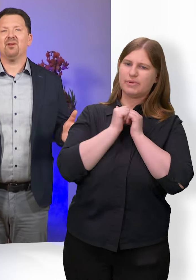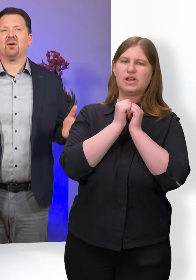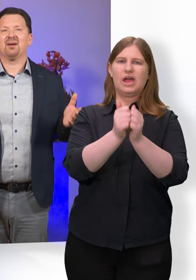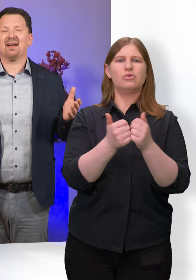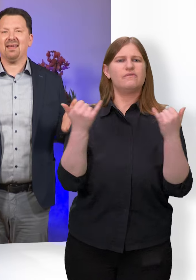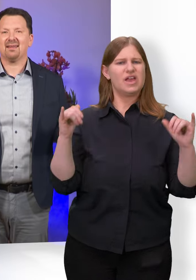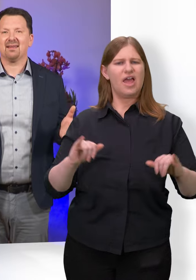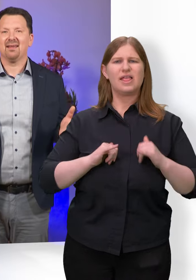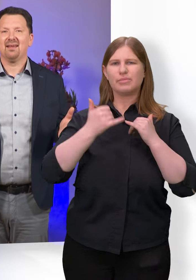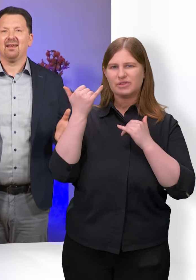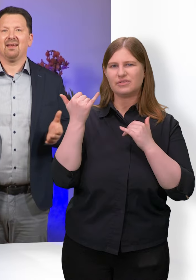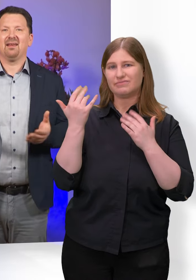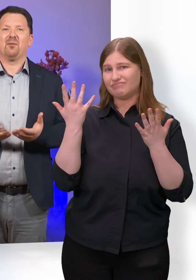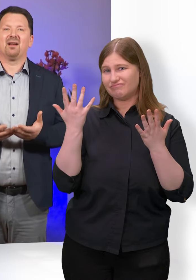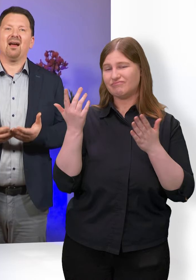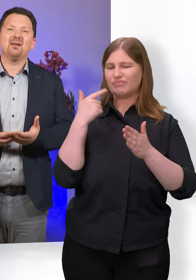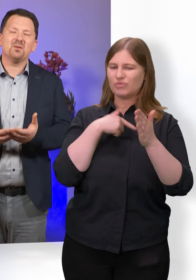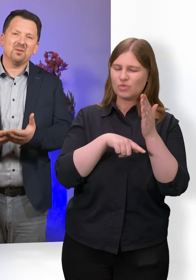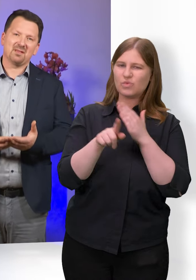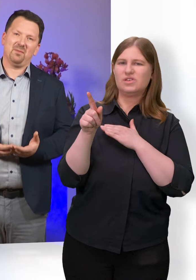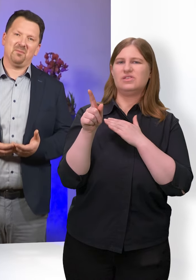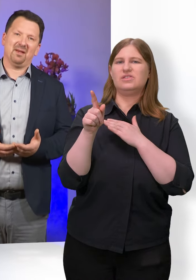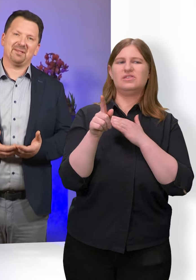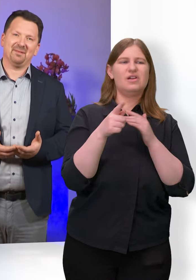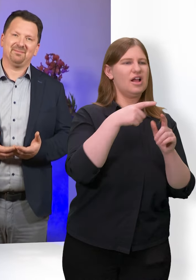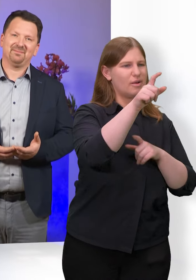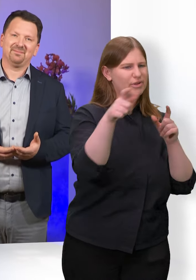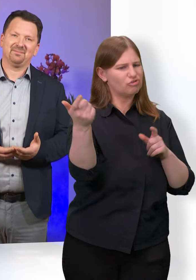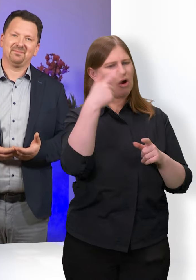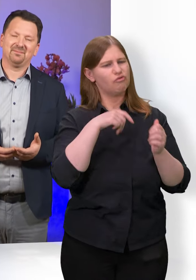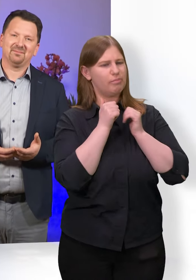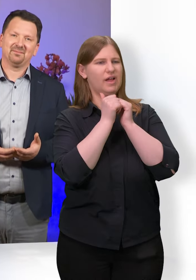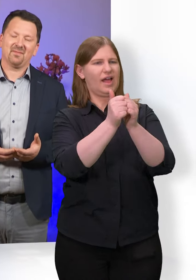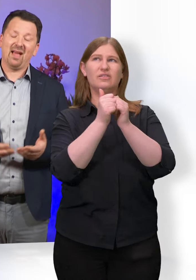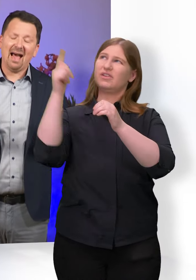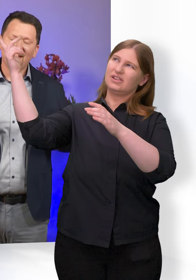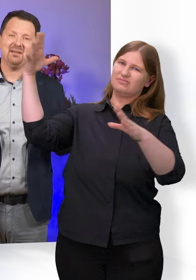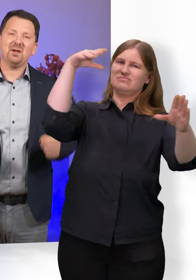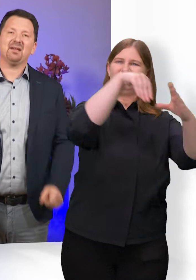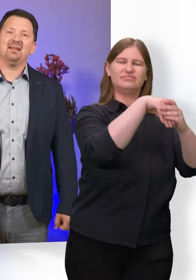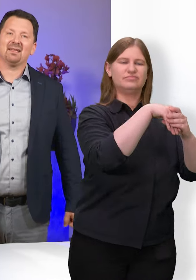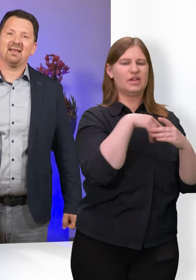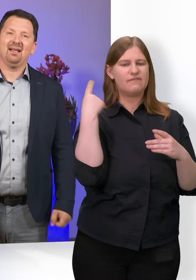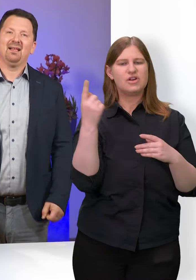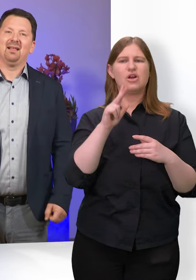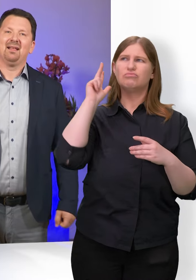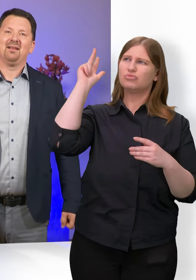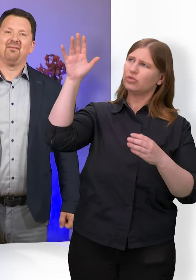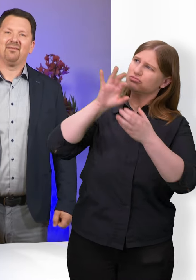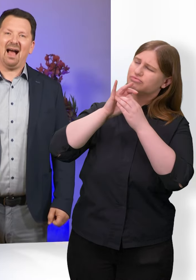wir konkret in der Begleitung unserer Mitmenschen. Wir handeln göttlich, wenn wir